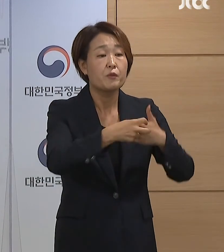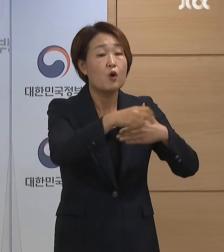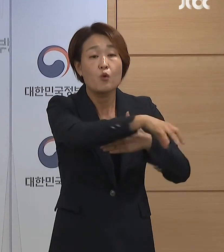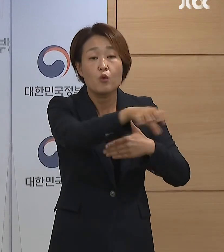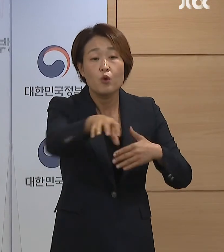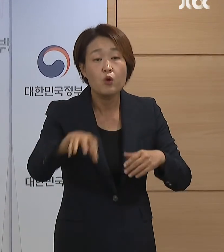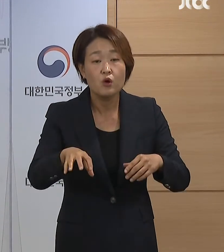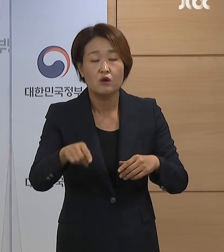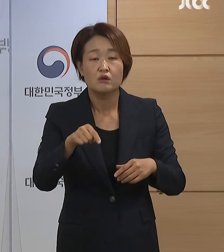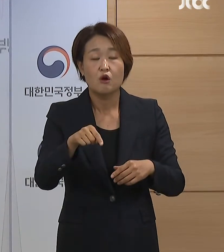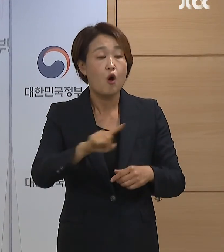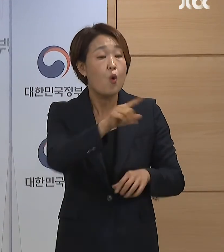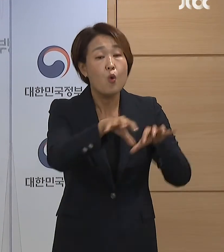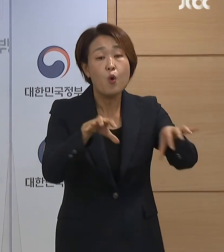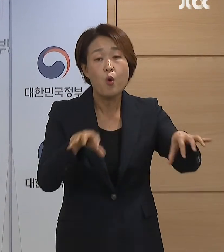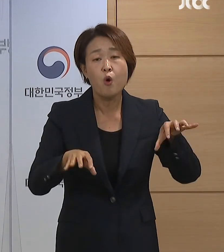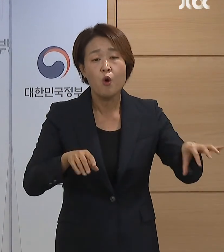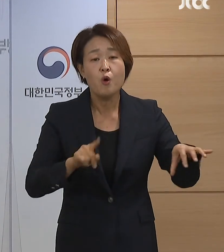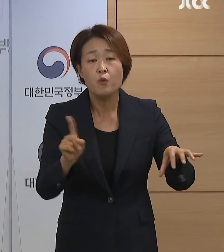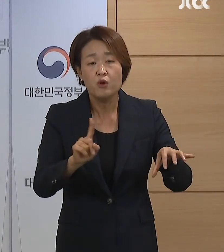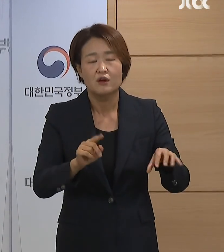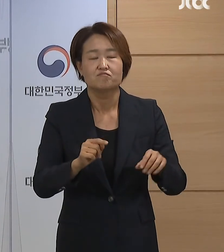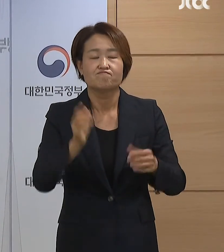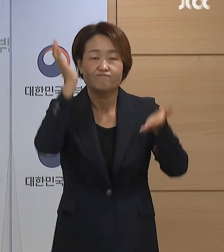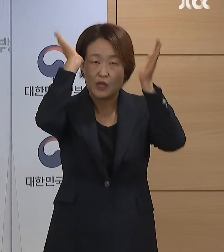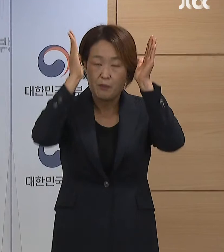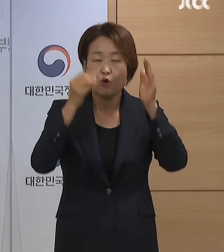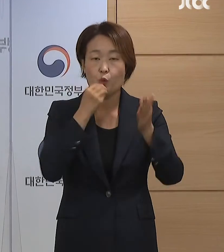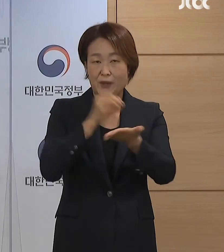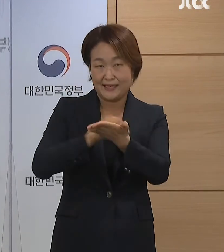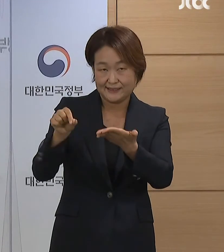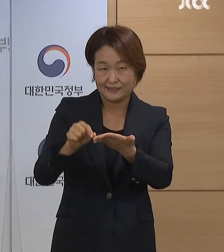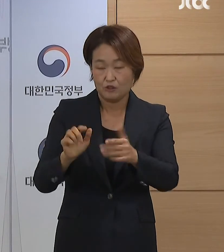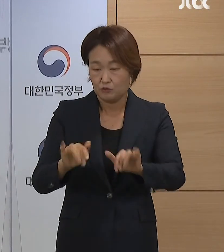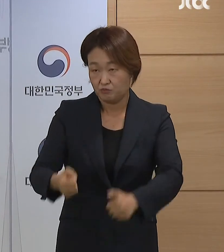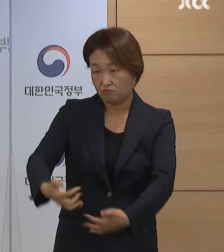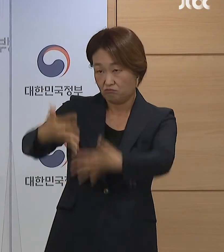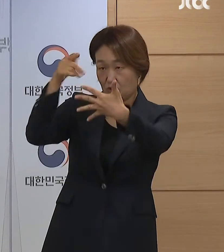네이버 다음 은그룹 포털을 통해서 확인하실 수가 있습니다.